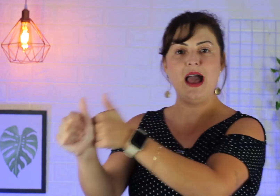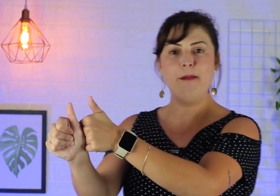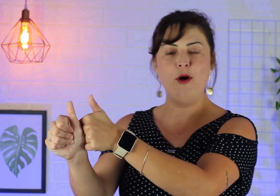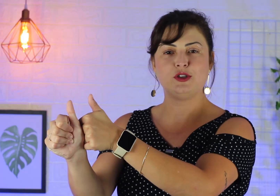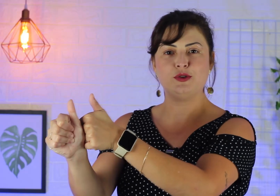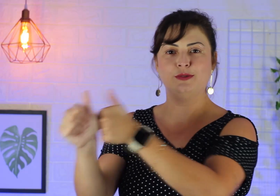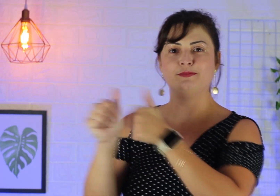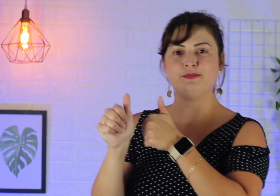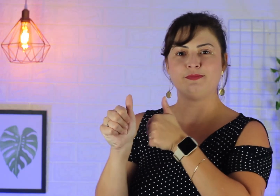Apóstolo.